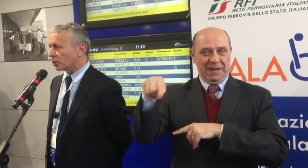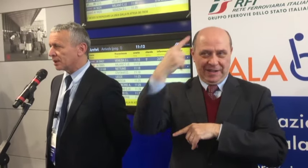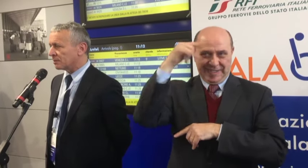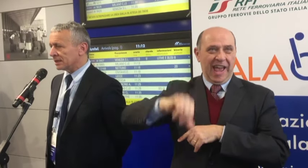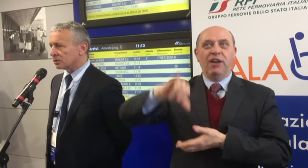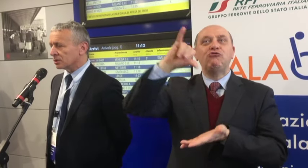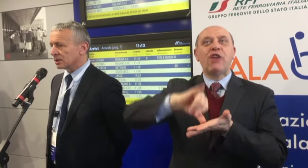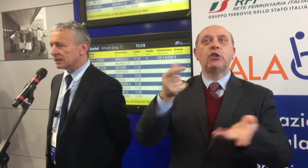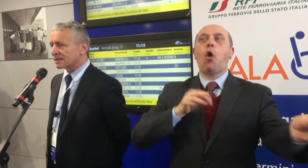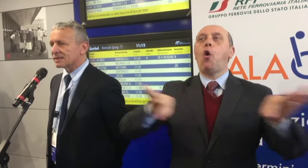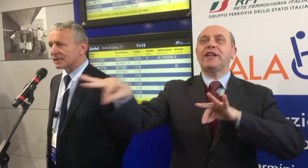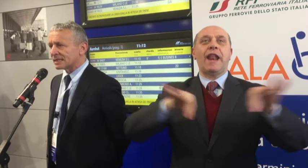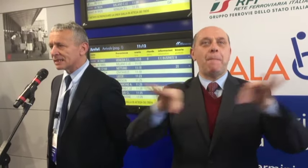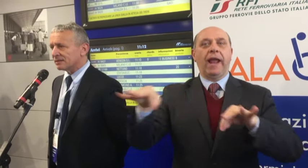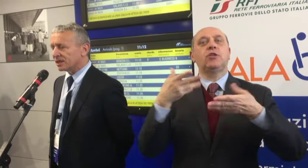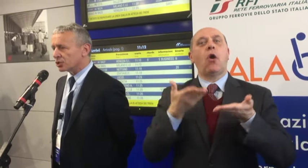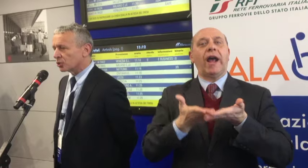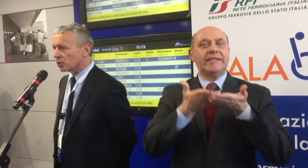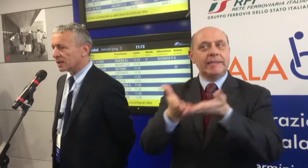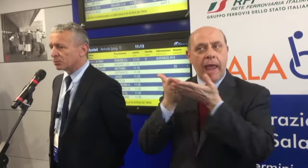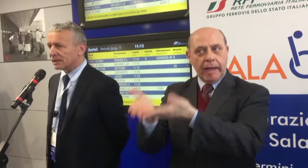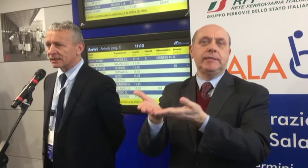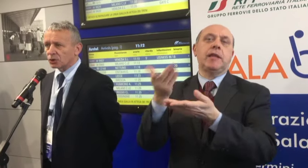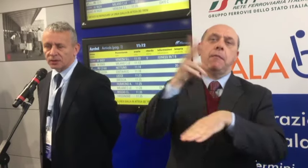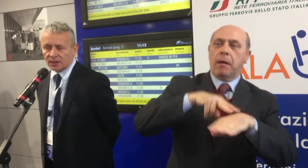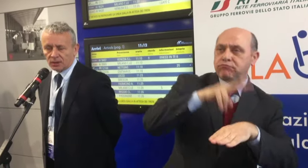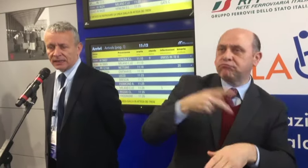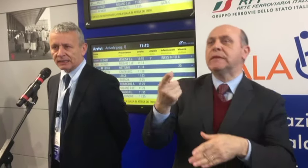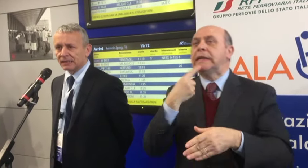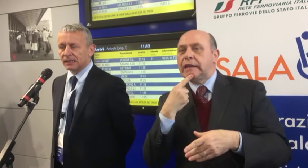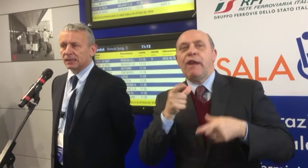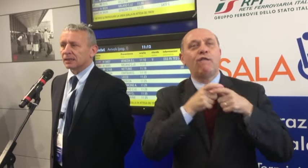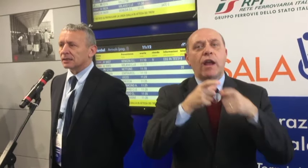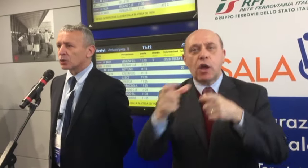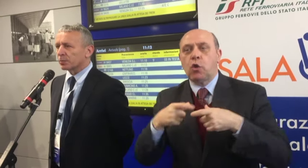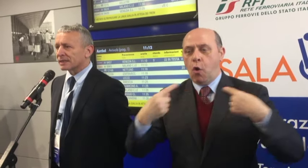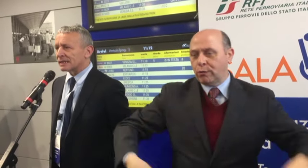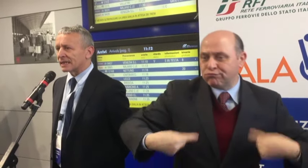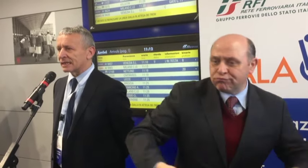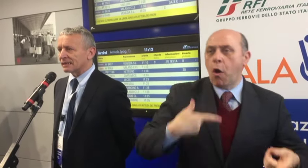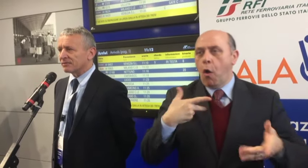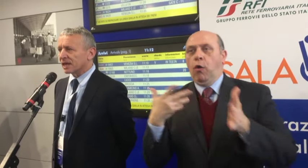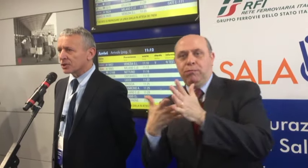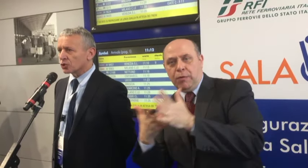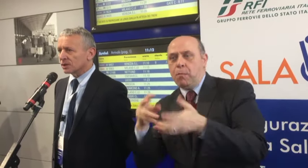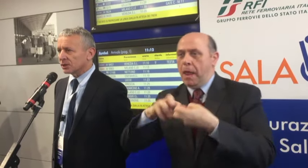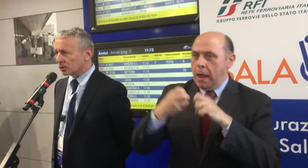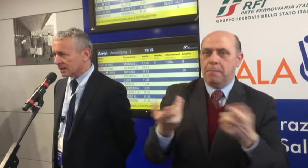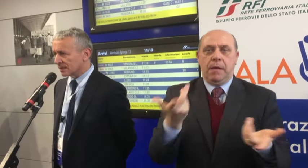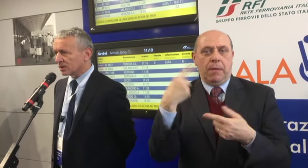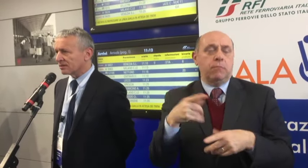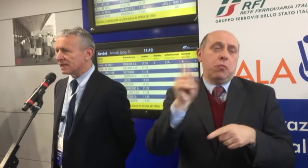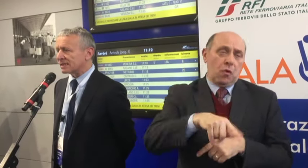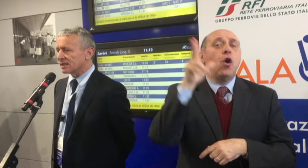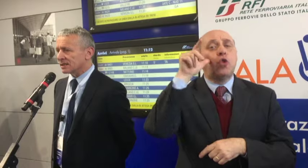è il centro di coordinamento e di assistenza di viaggiatori a mobilità ridotta, oltre che occuparsi anche del viaggio di